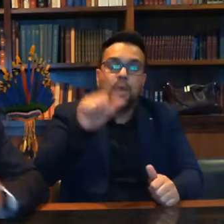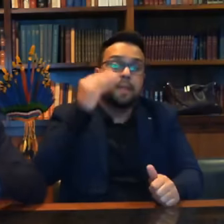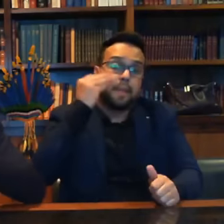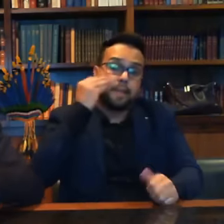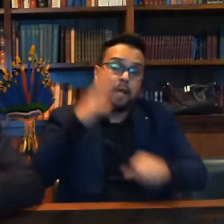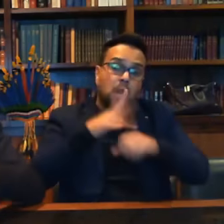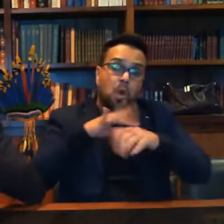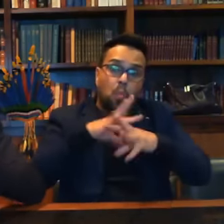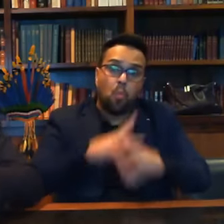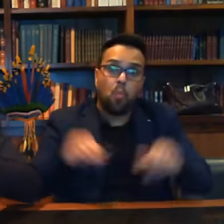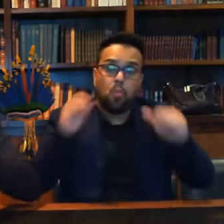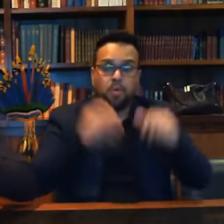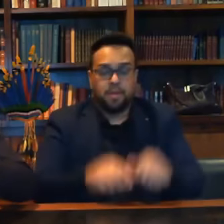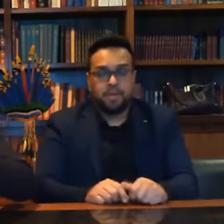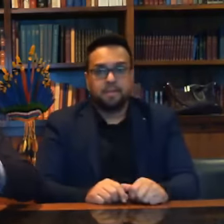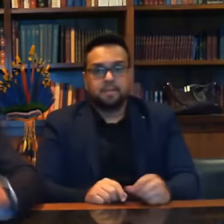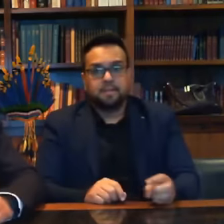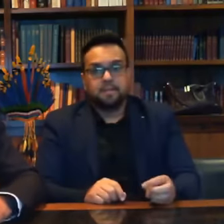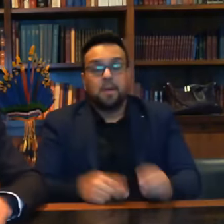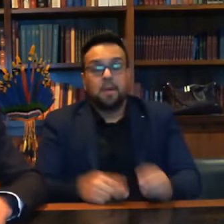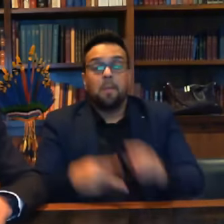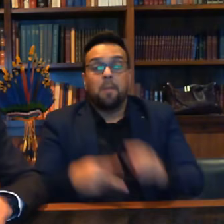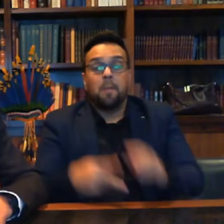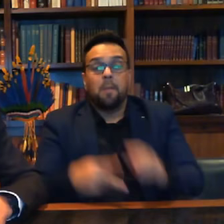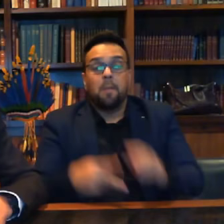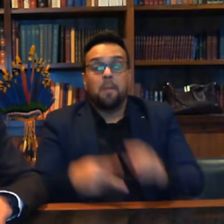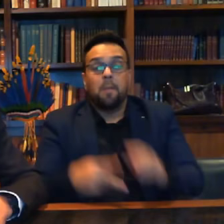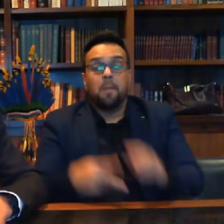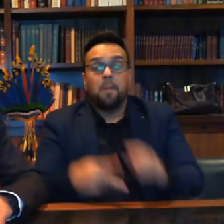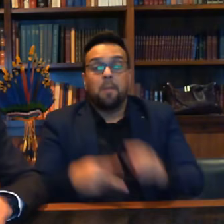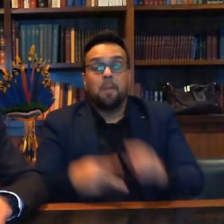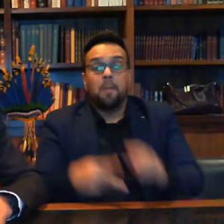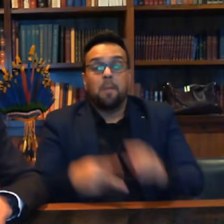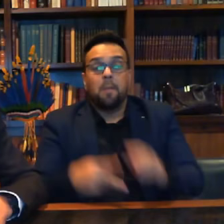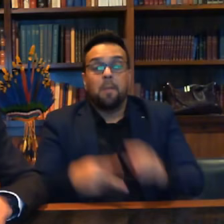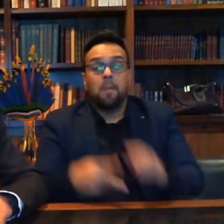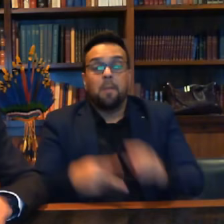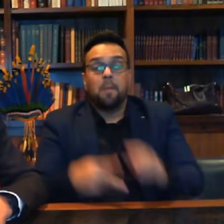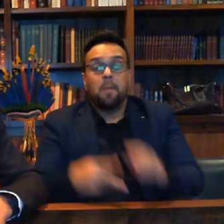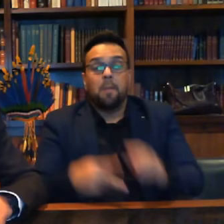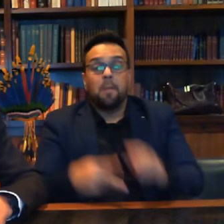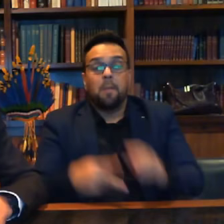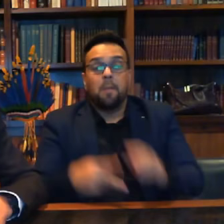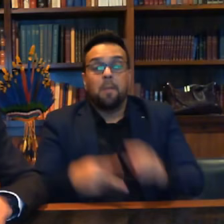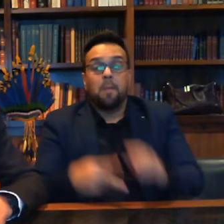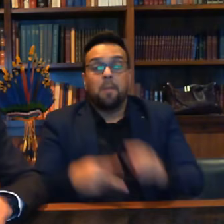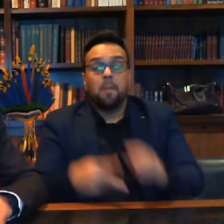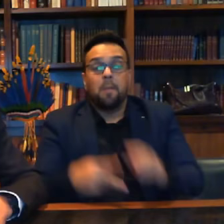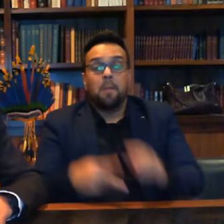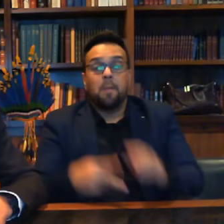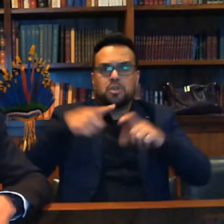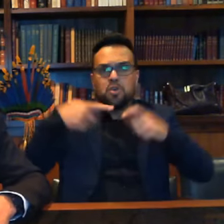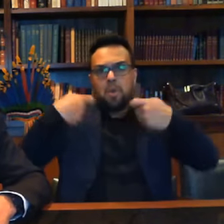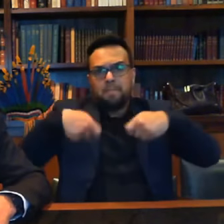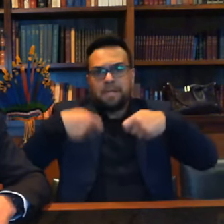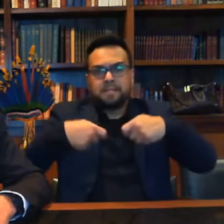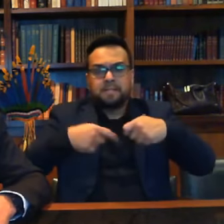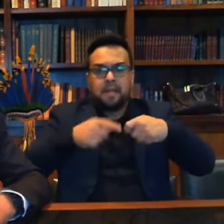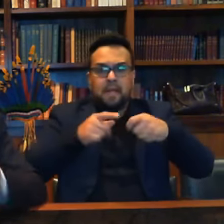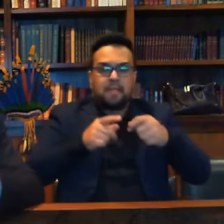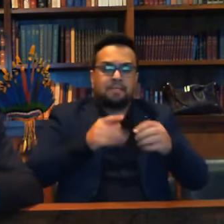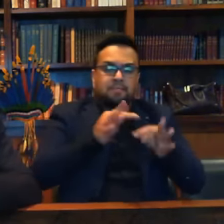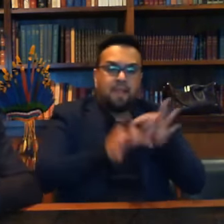O próprio Conselho Federal de Medicina não fala se o médico tem ou não que fazer um tratamento preliminar.